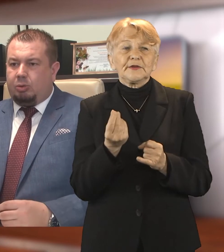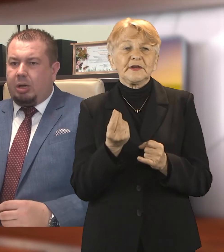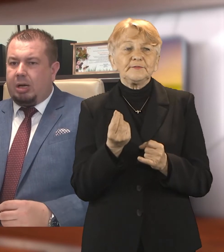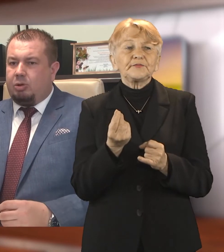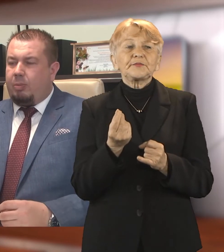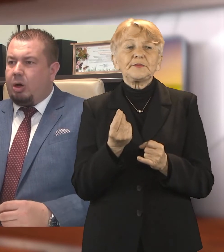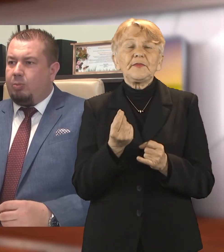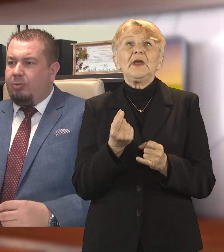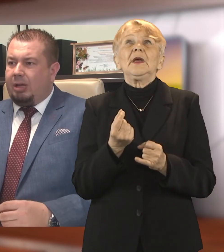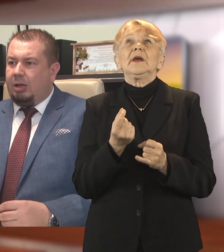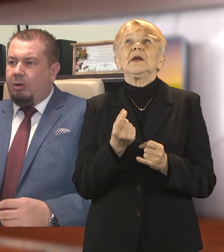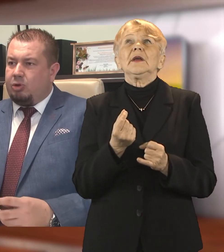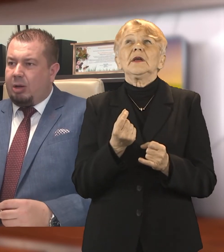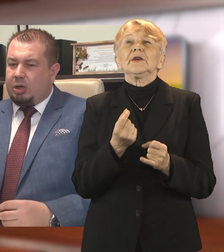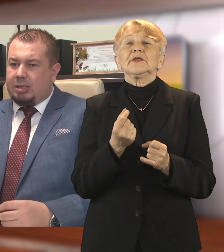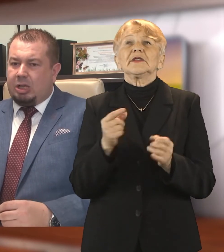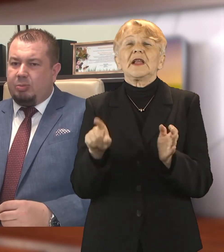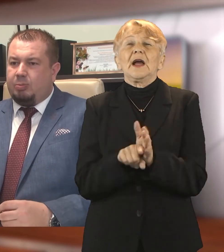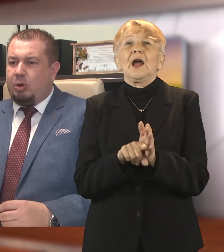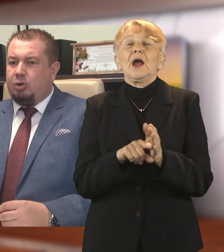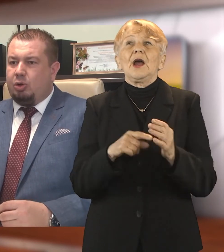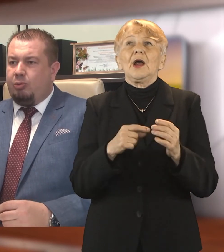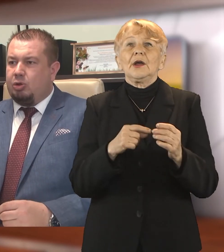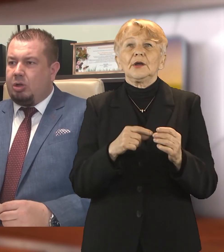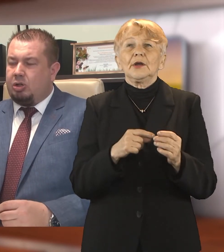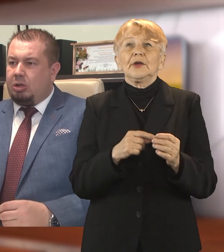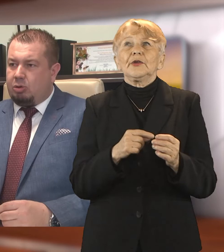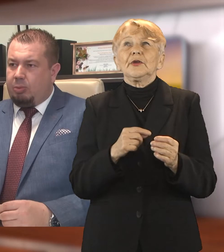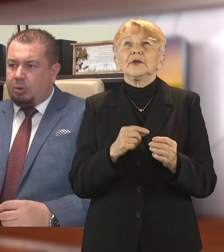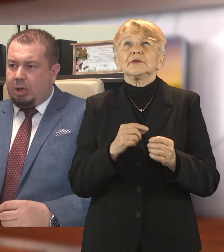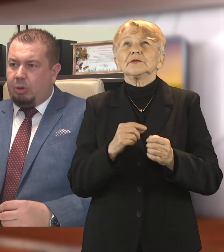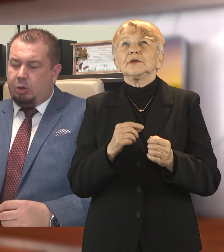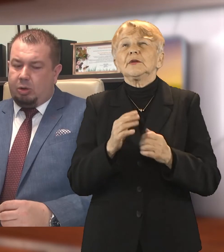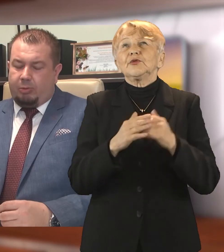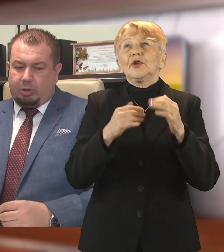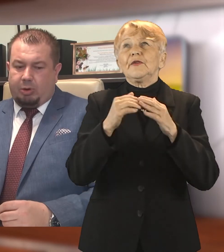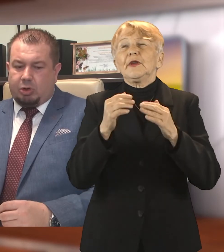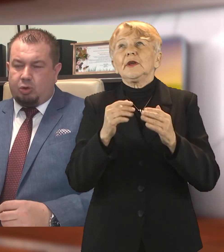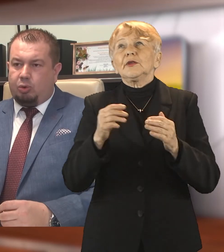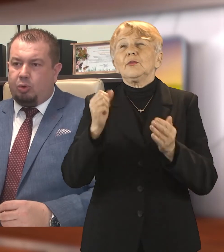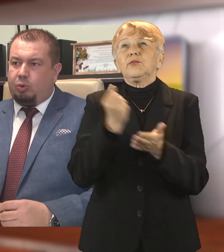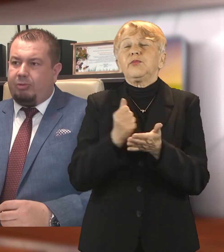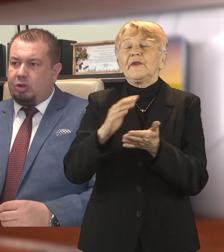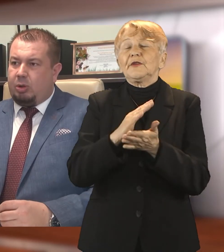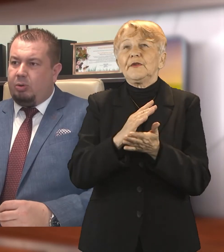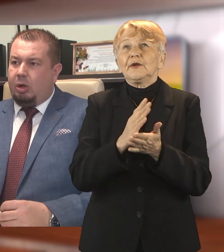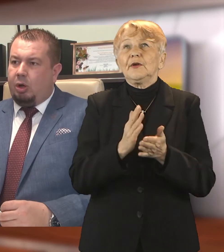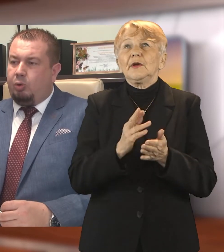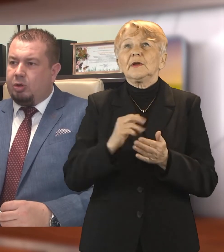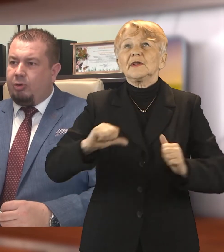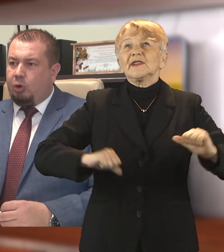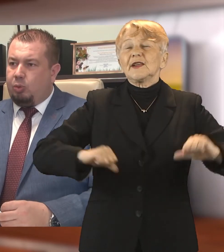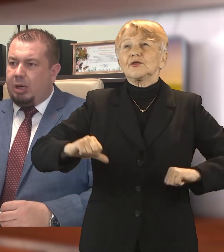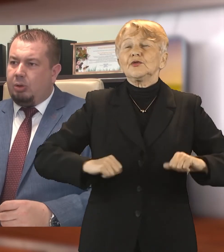które realizujemy jako powiat, wczoraj przekazaliśmy spore środki również do naszej jednostki podległej, do powiatowego zarządu dróg, który w naszym imieniu